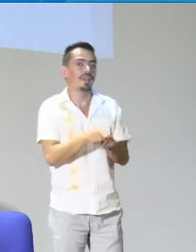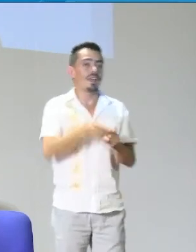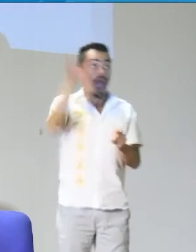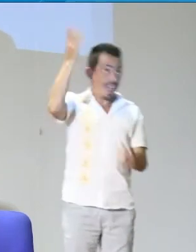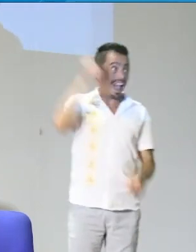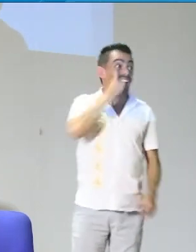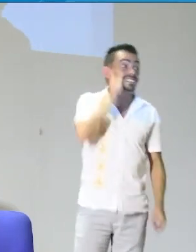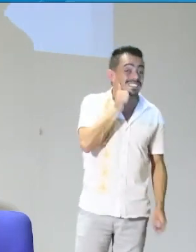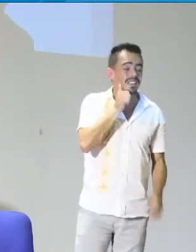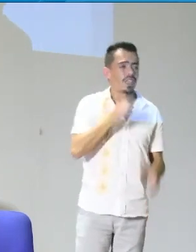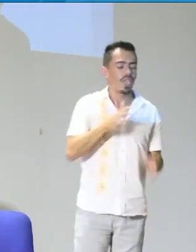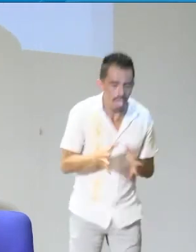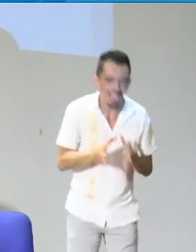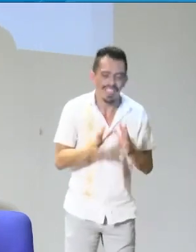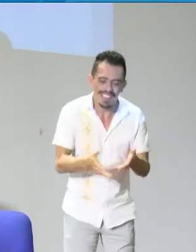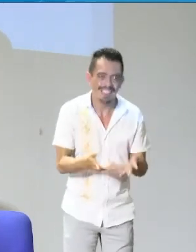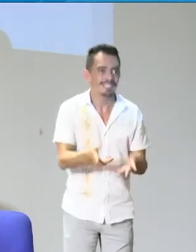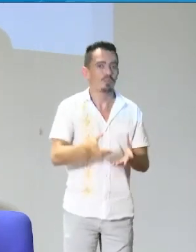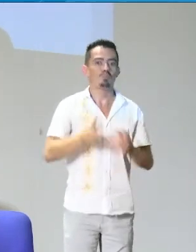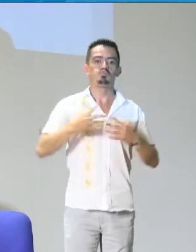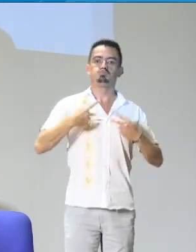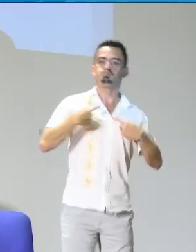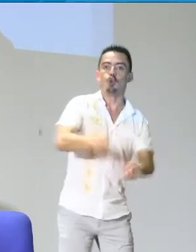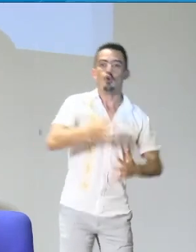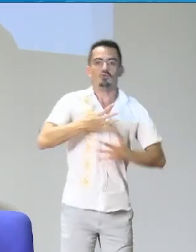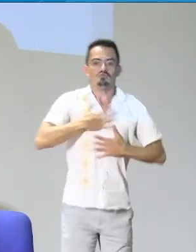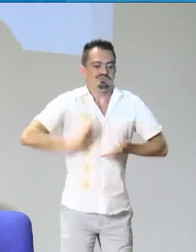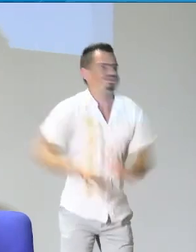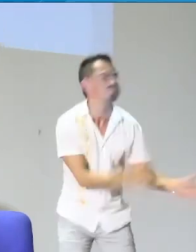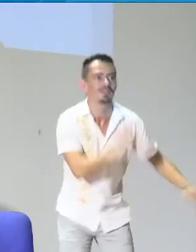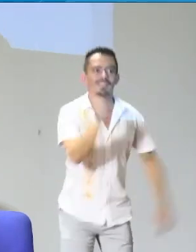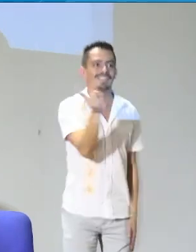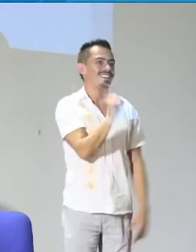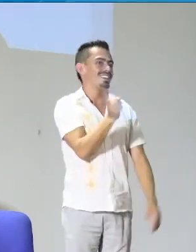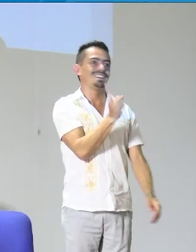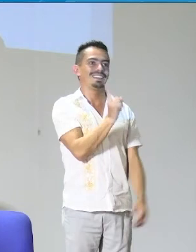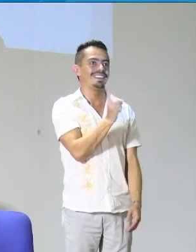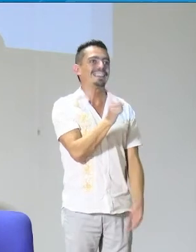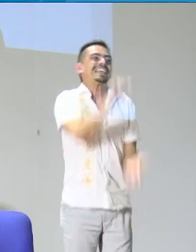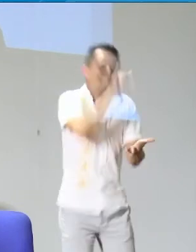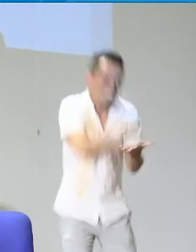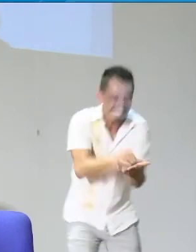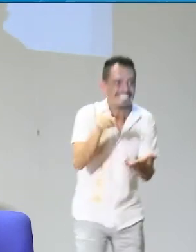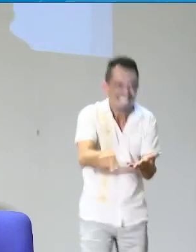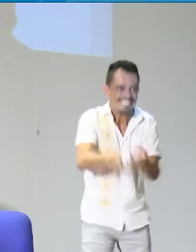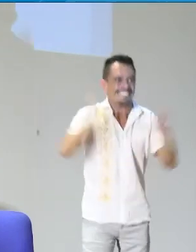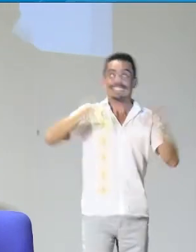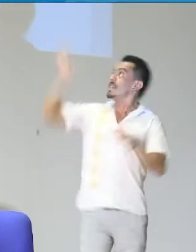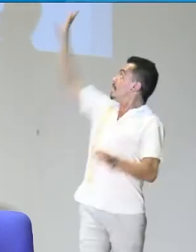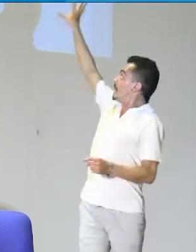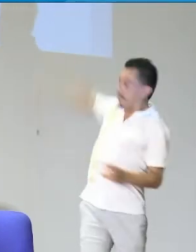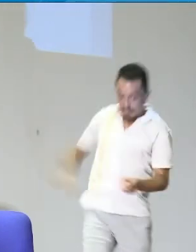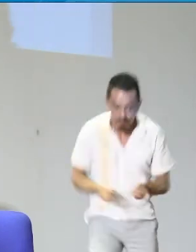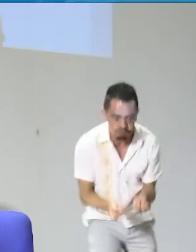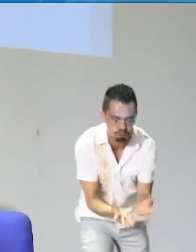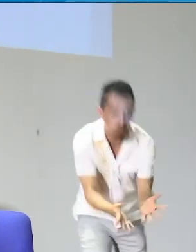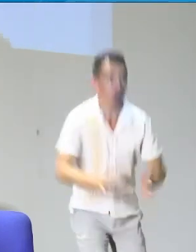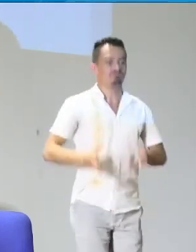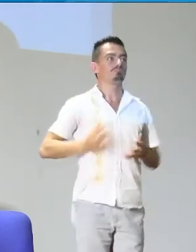memorístico de, bueno, ¿este qué es? ¿Esto cómo se dice mamá? ¿Cómo se dice? ¿Cuáles son los nombres de la familia? ¿Qué es esto? No,